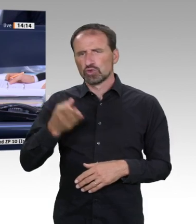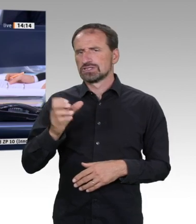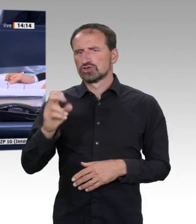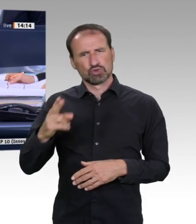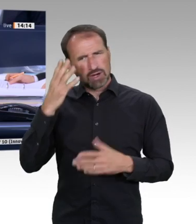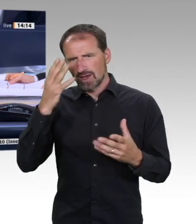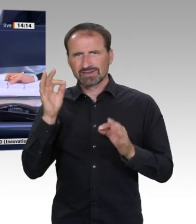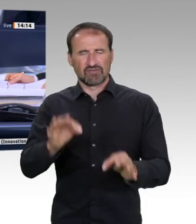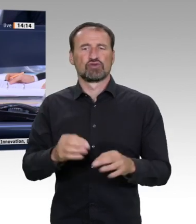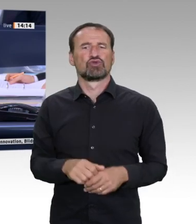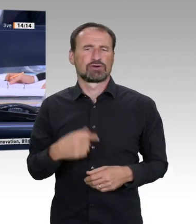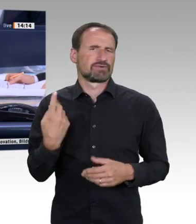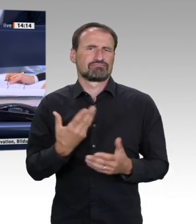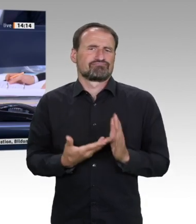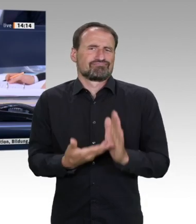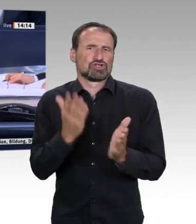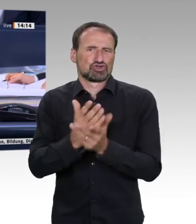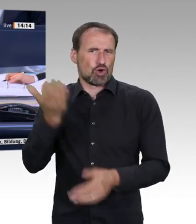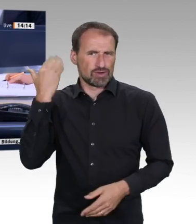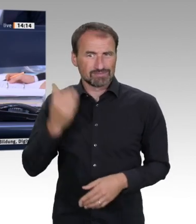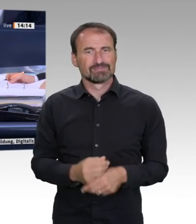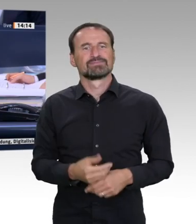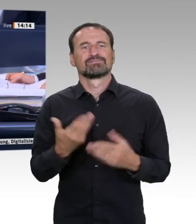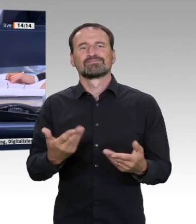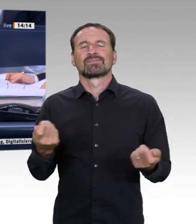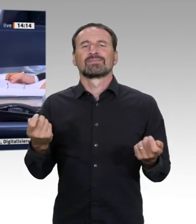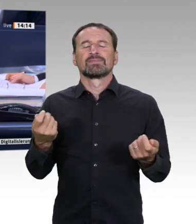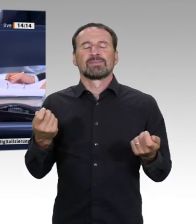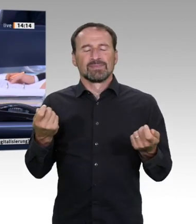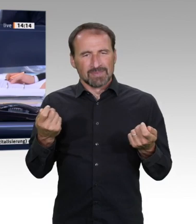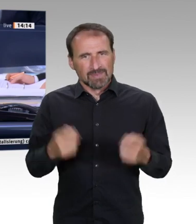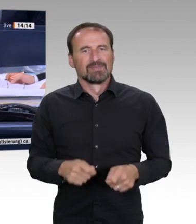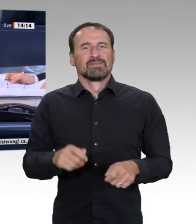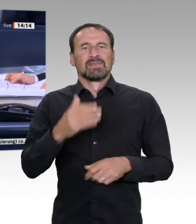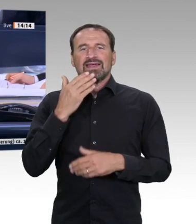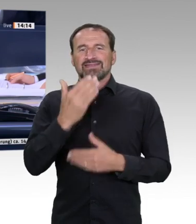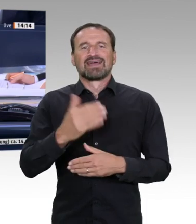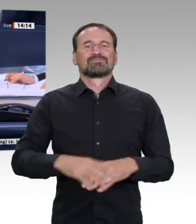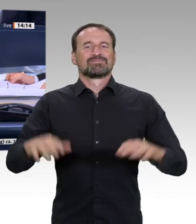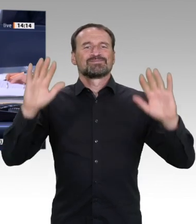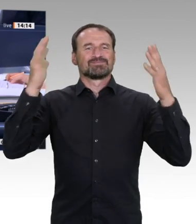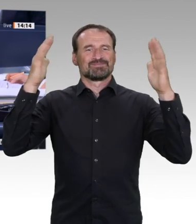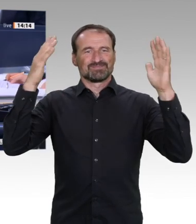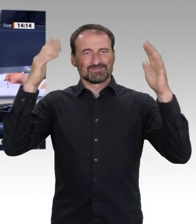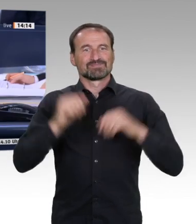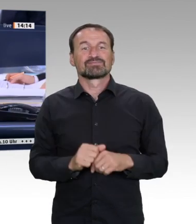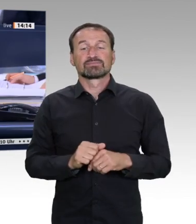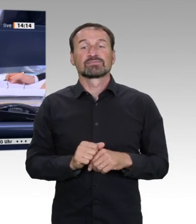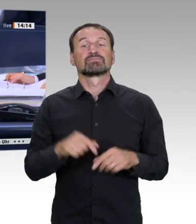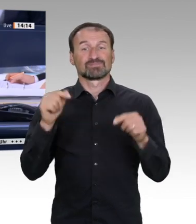vorgeschlagen. Allerdings ist die Federführung strittig. CDU, CSU und SPD wünschen eine Federführung beim Ausschuss für Inneres und Heimat.